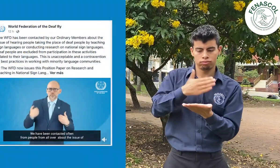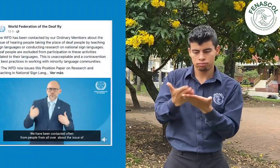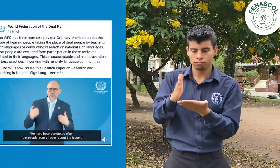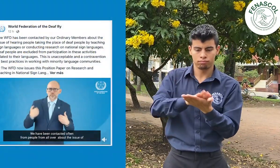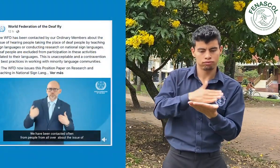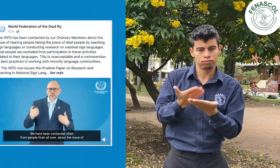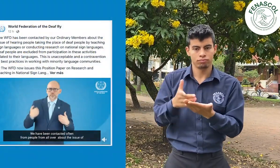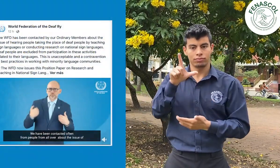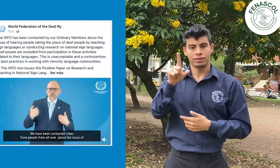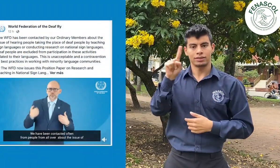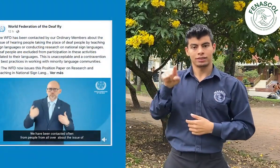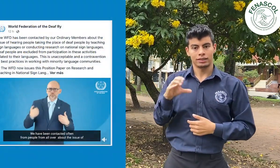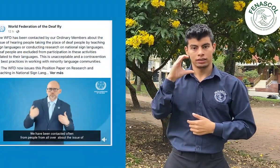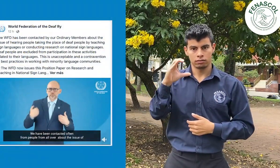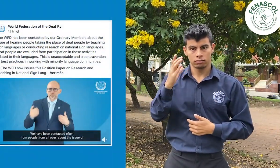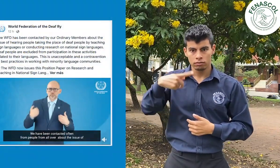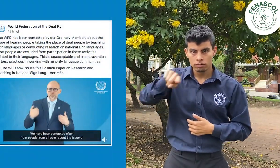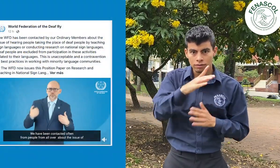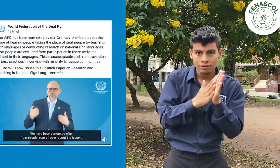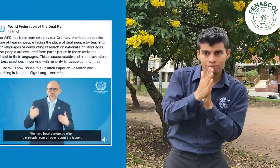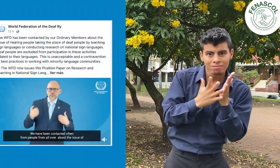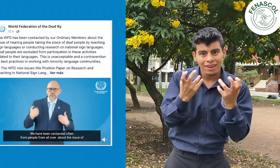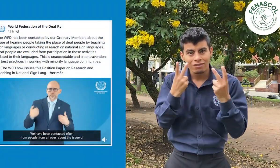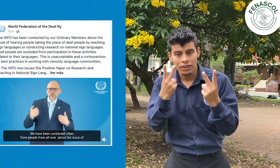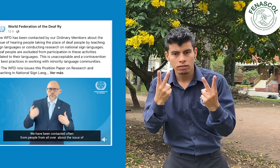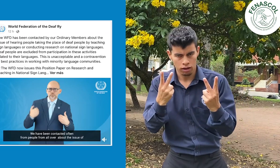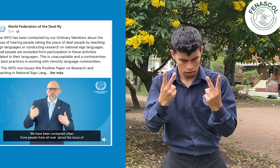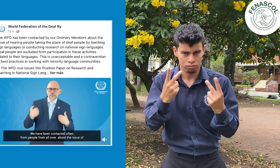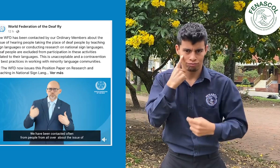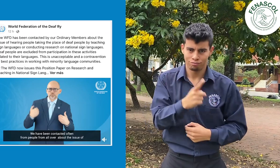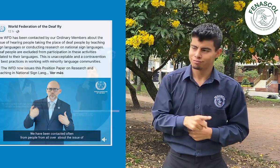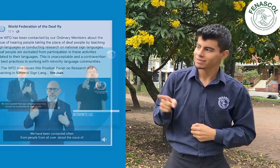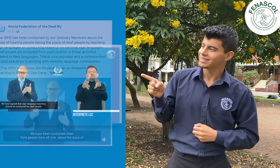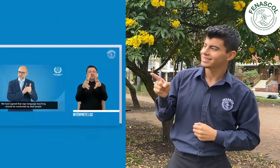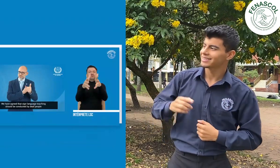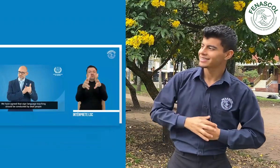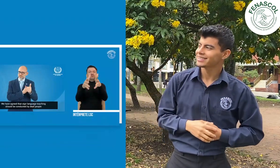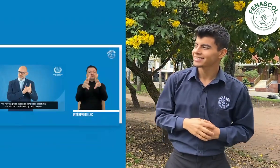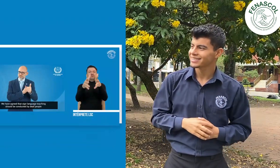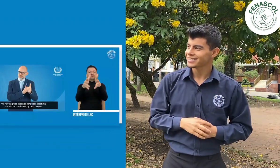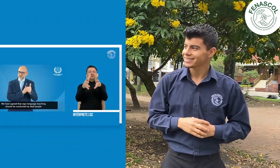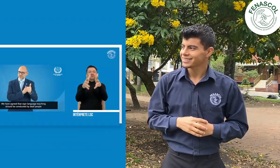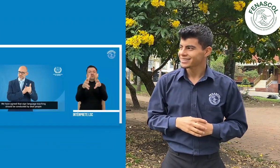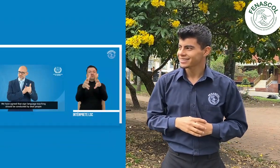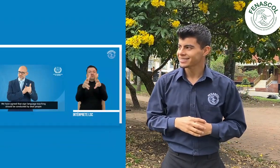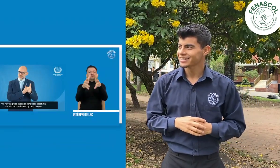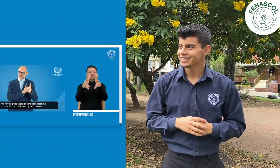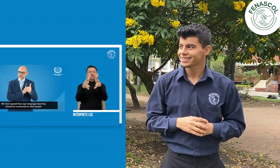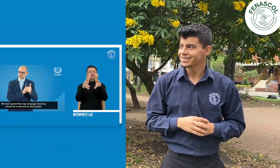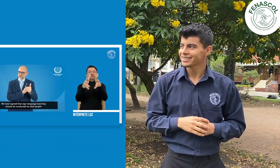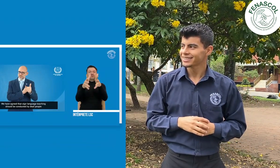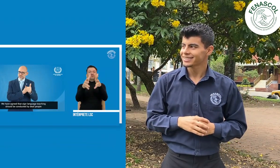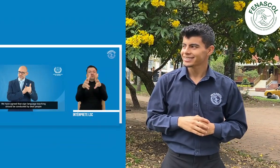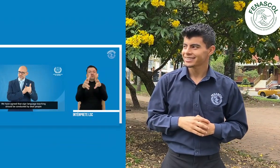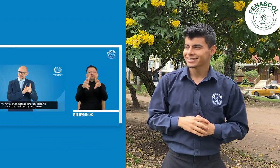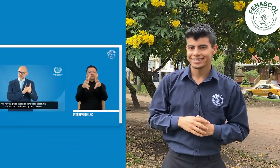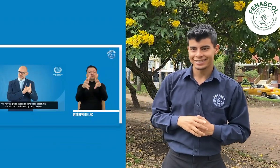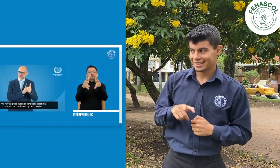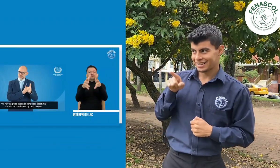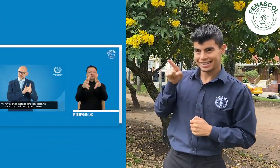internacionales. Si están interesados en verlo, pueden hacerlo. Miren, los invito a que lo vean, a que se enteren más sobre este